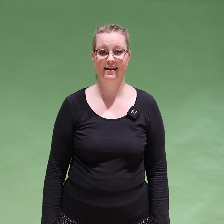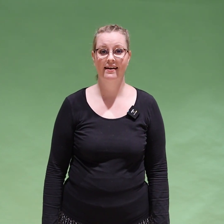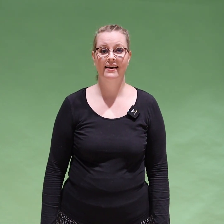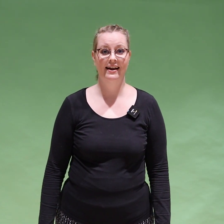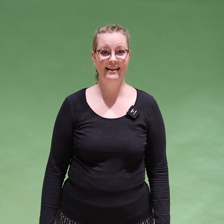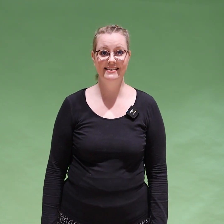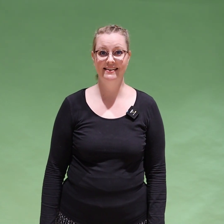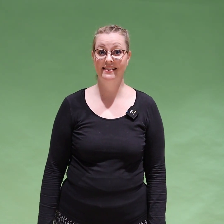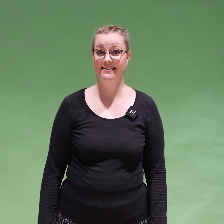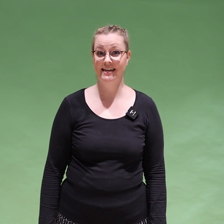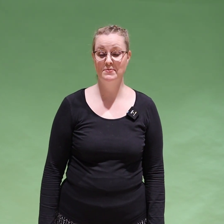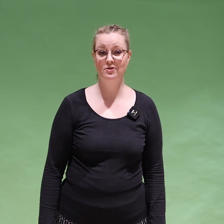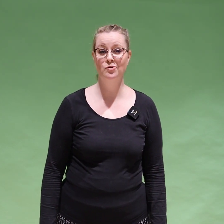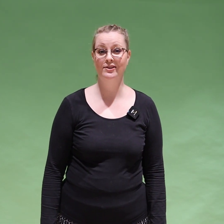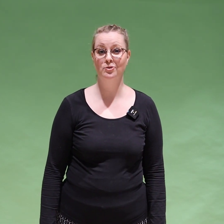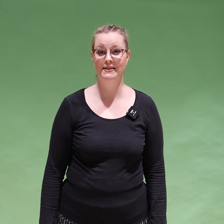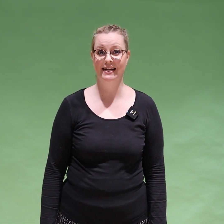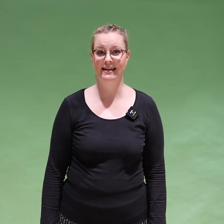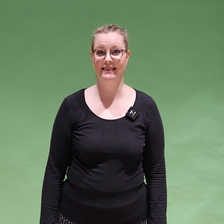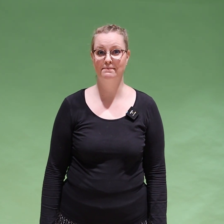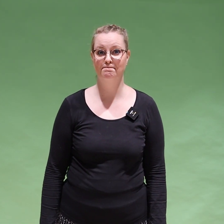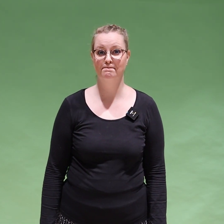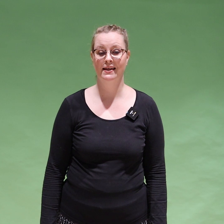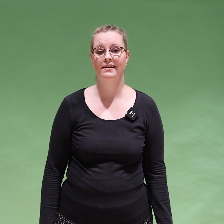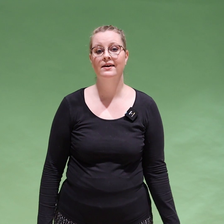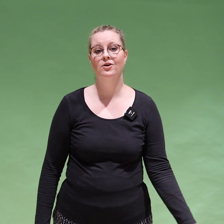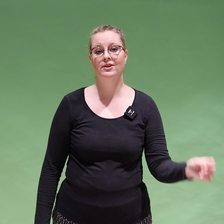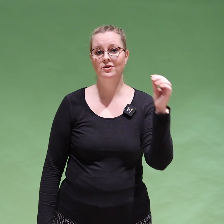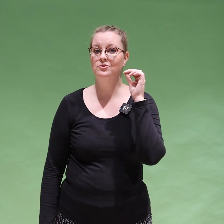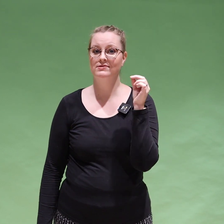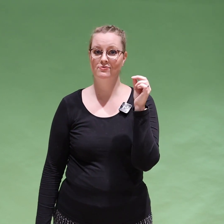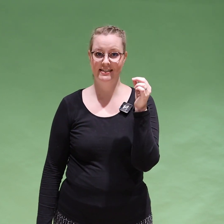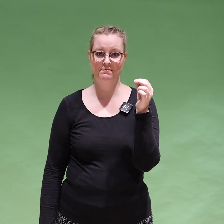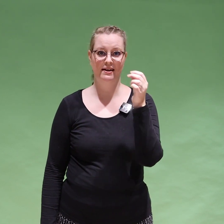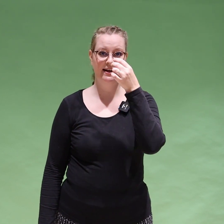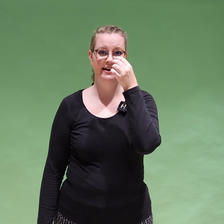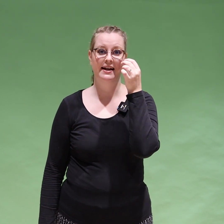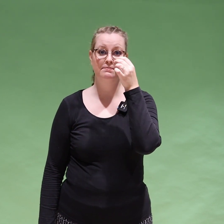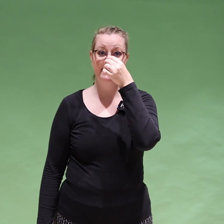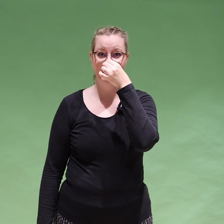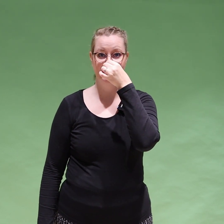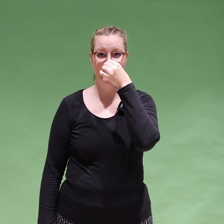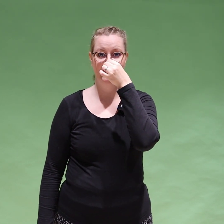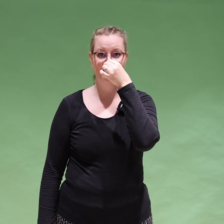Lähdetään sitten taas tekemään uuden tyyppistä liikettä. Ota nyt sun vasemmalla kädellä nenästä kiinni